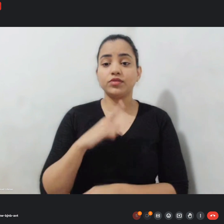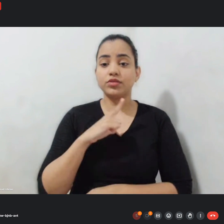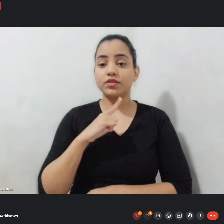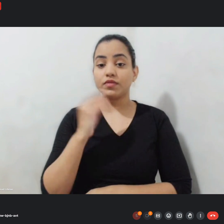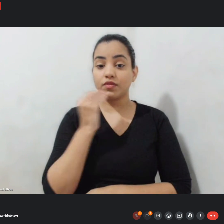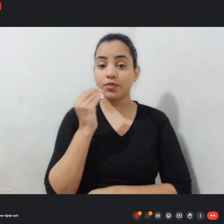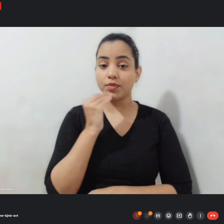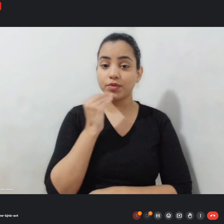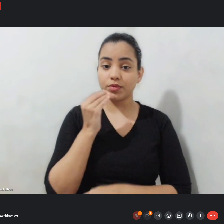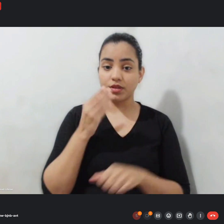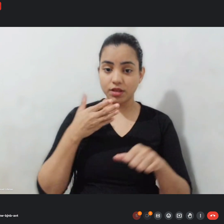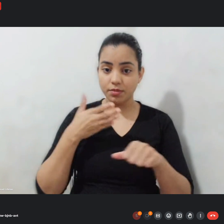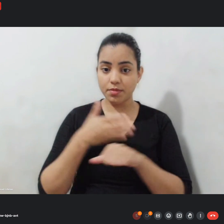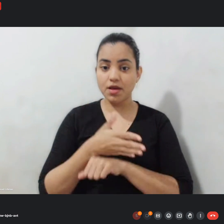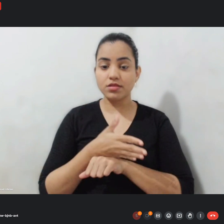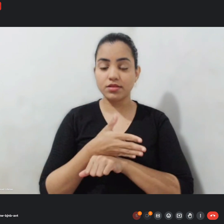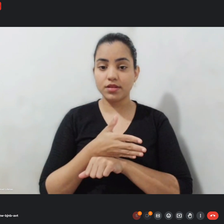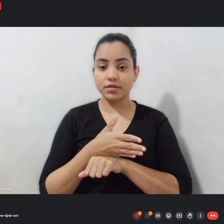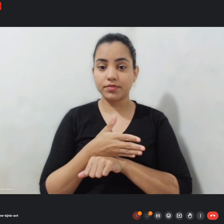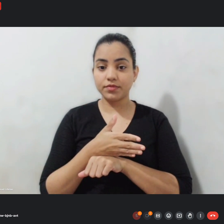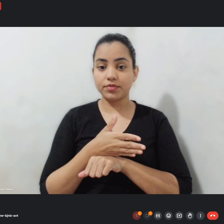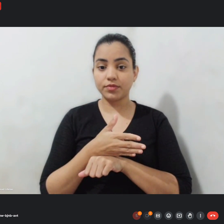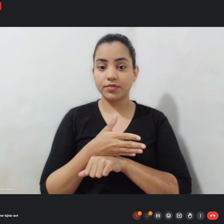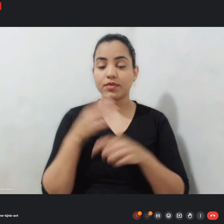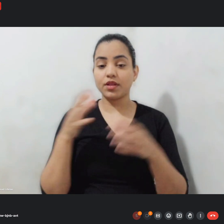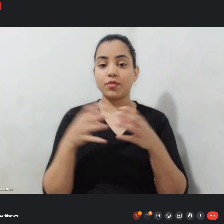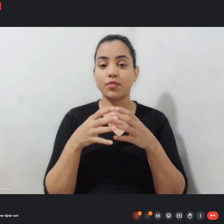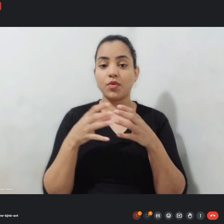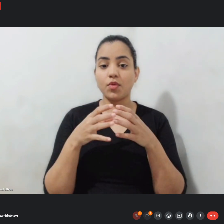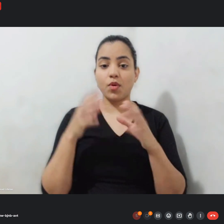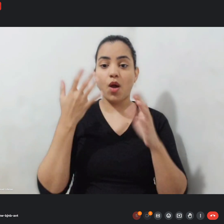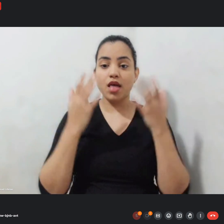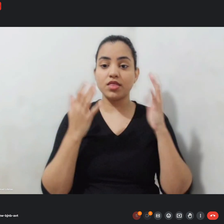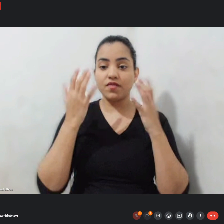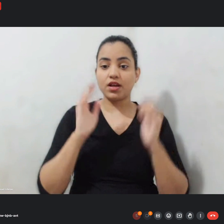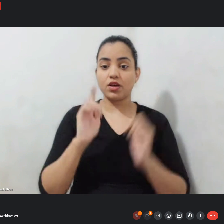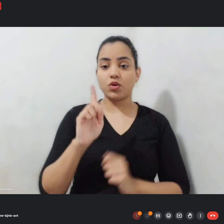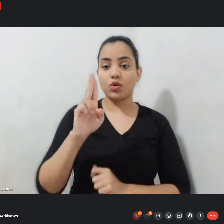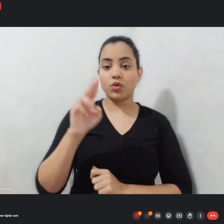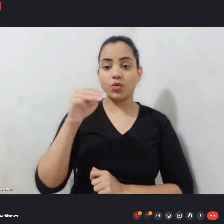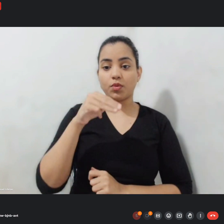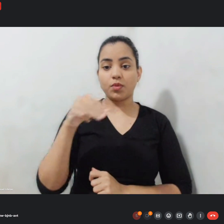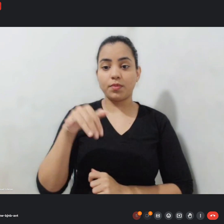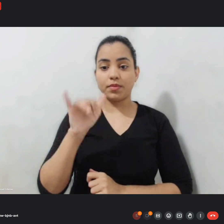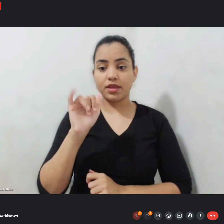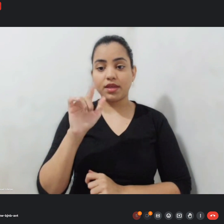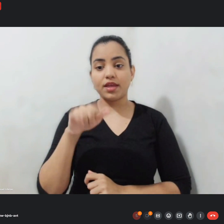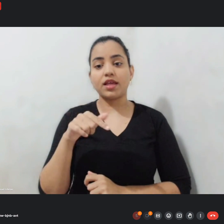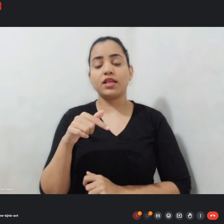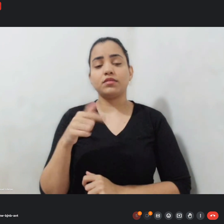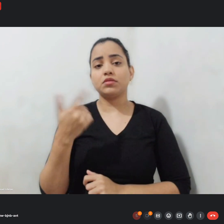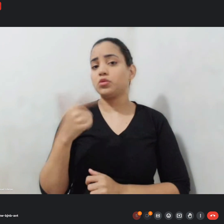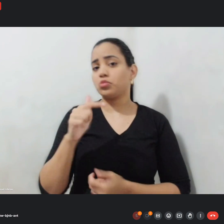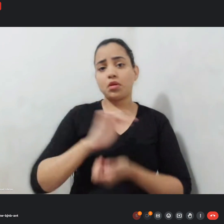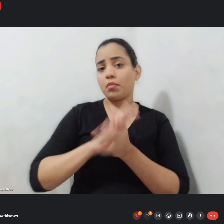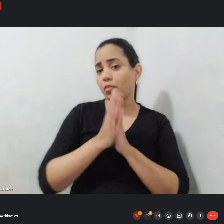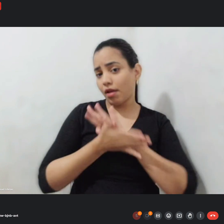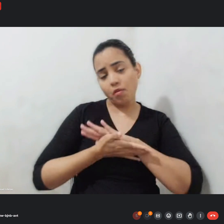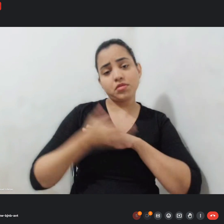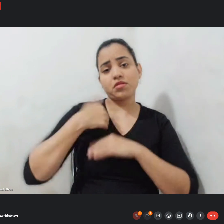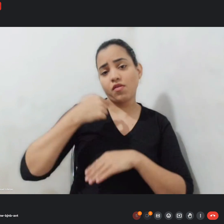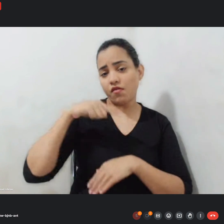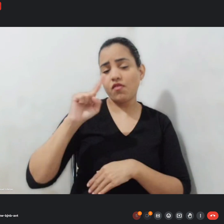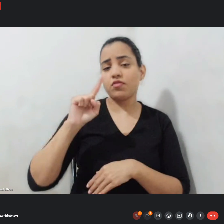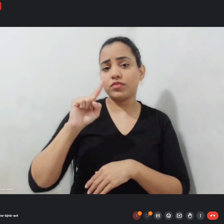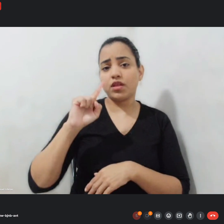aprovado o bloco carnavalesco do GAMI que é sem preconceito eu vou e é um bloco que também já tem 15 anos